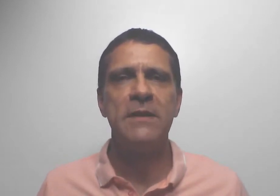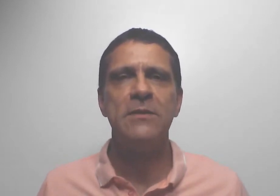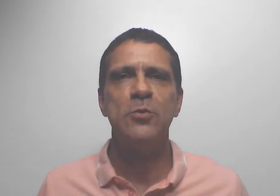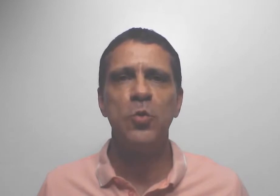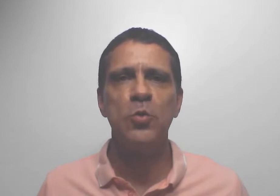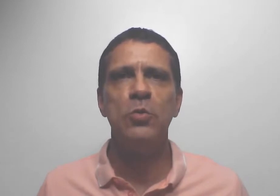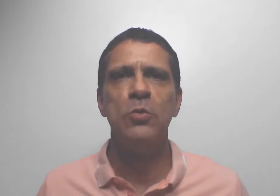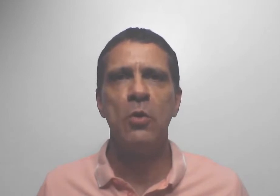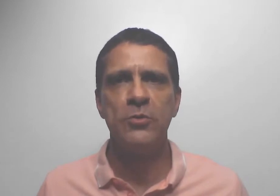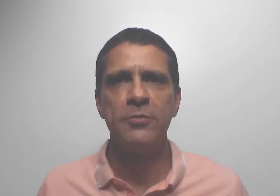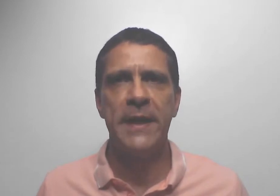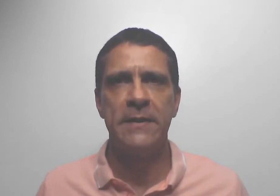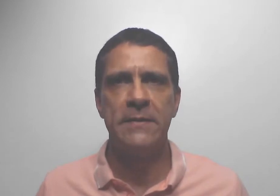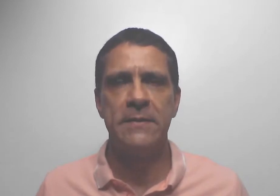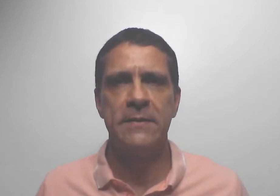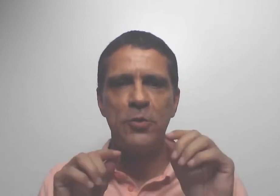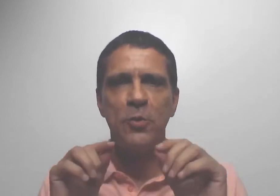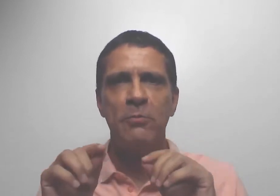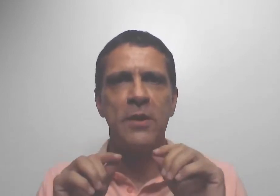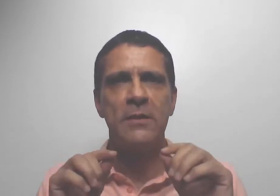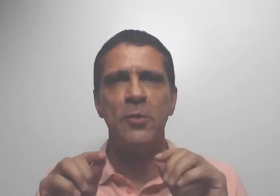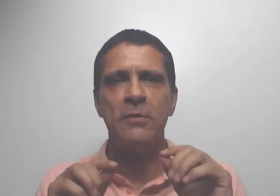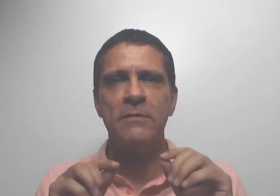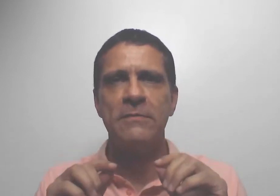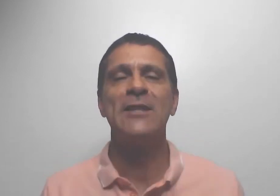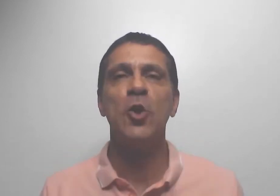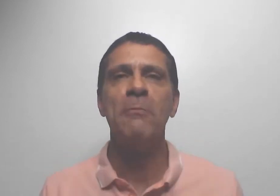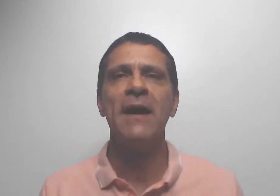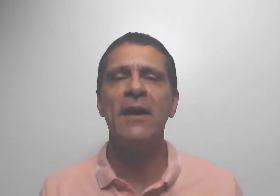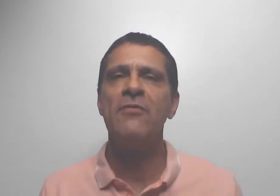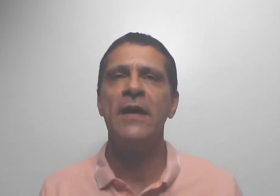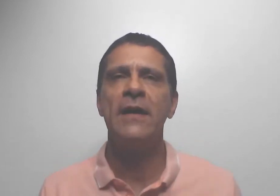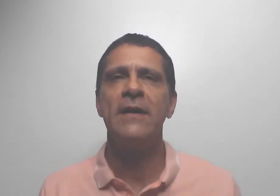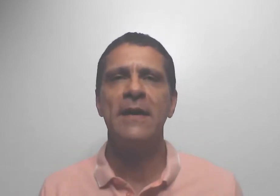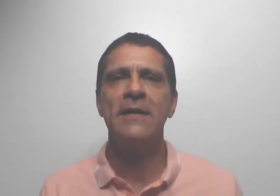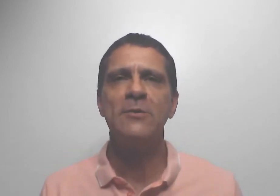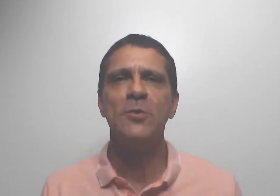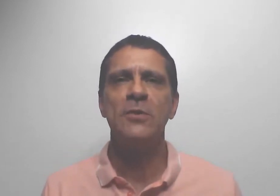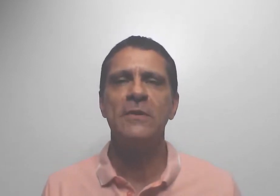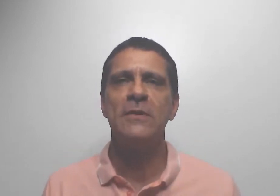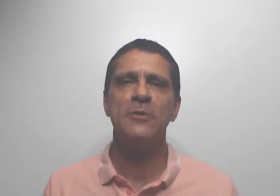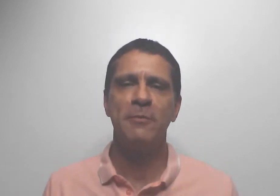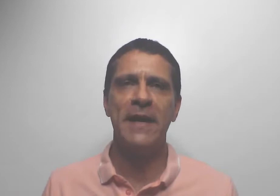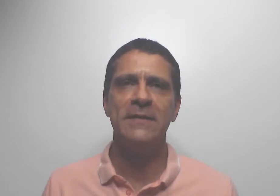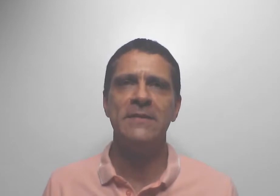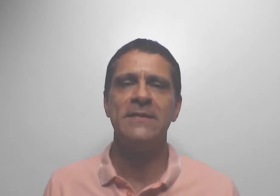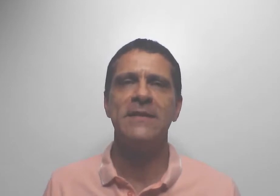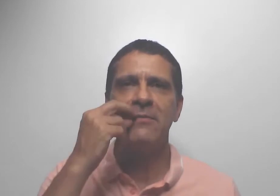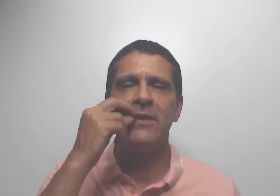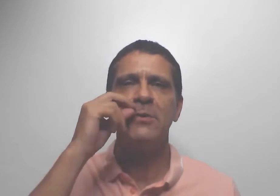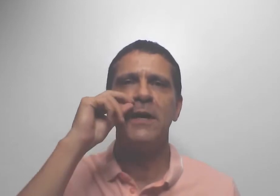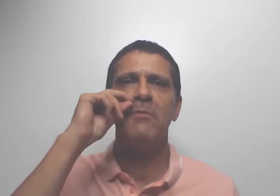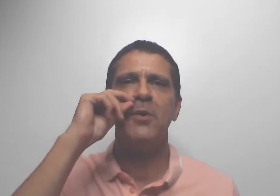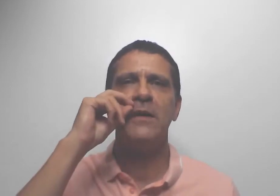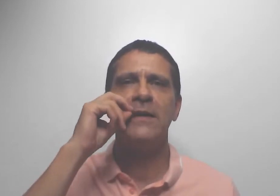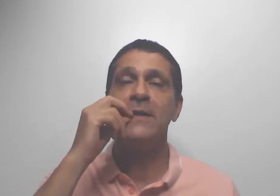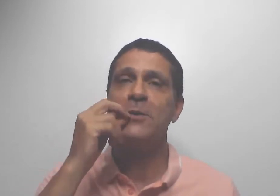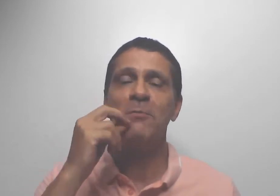absolutamente tudo, com os pés. Usa o computador, ela toma café, pegando com os pés, e levando na boca, e